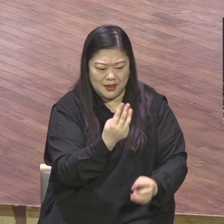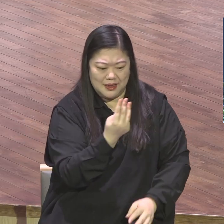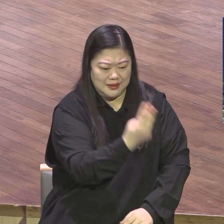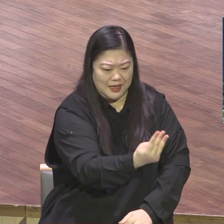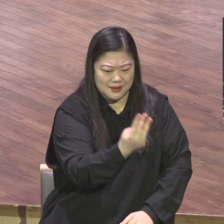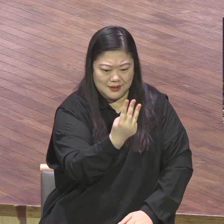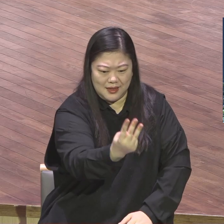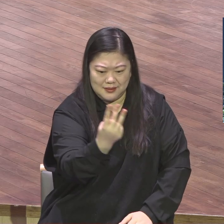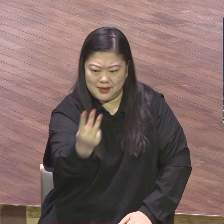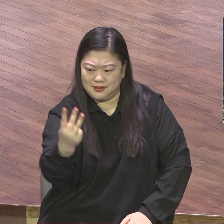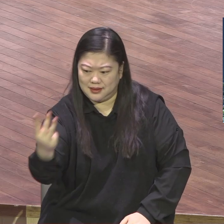사밀조를 구성.